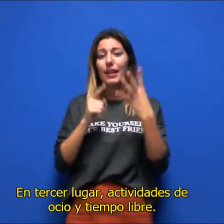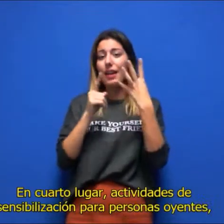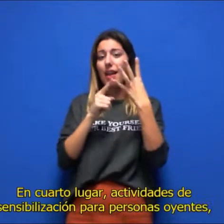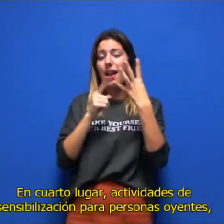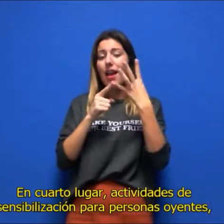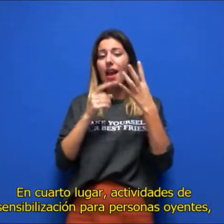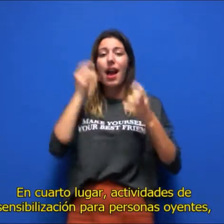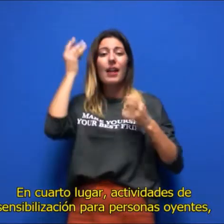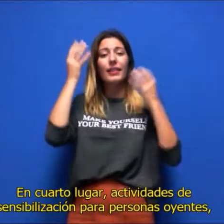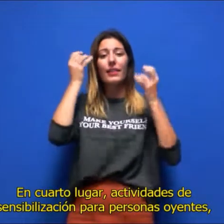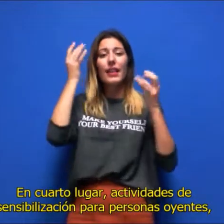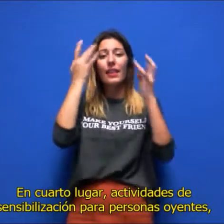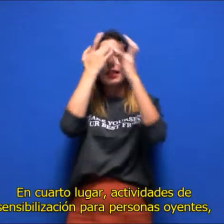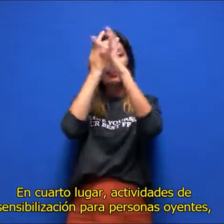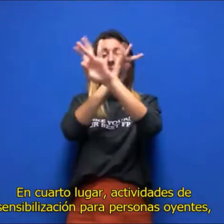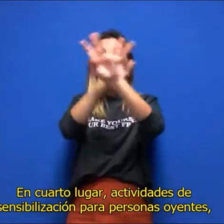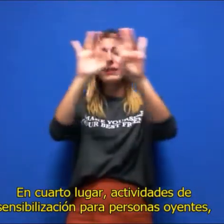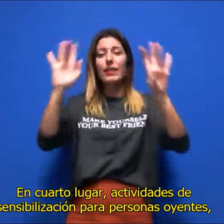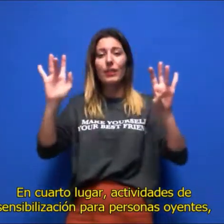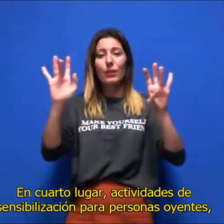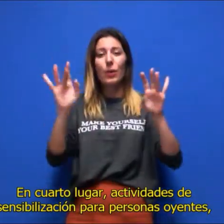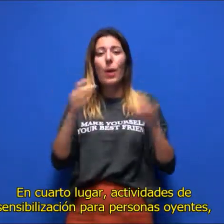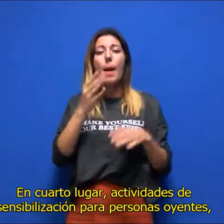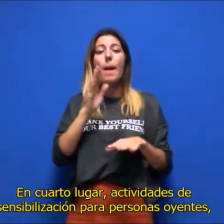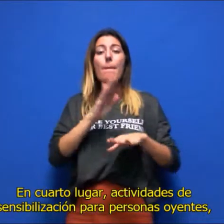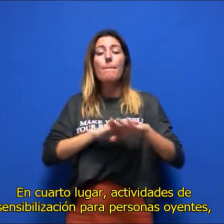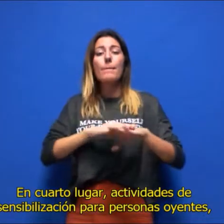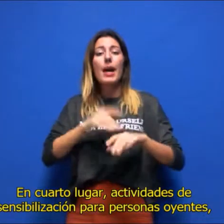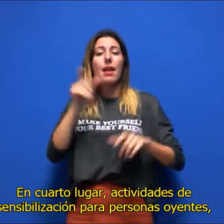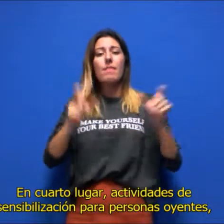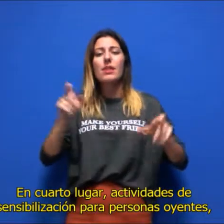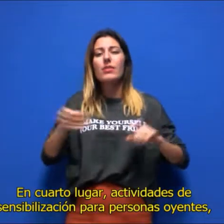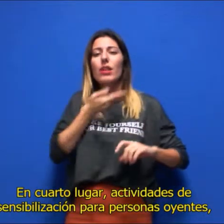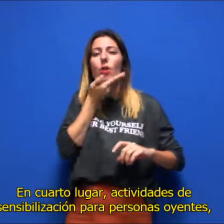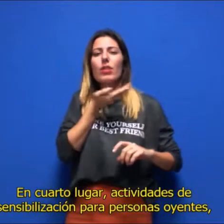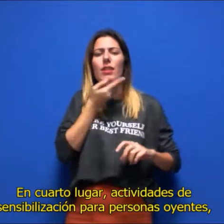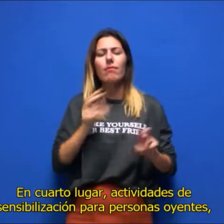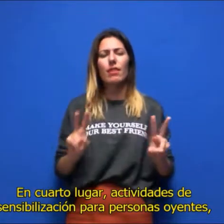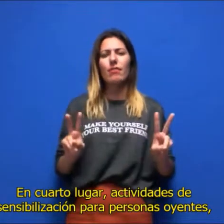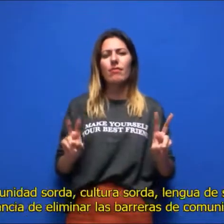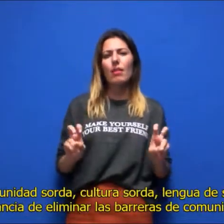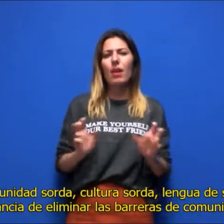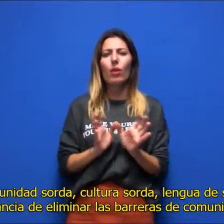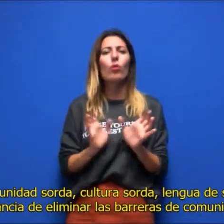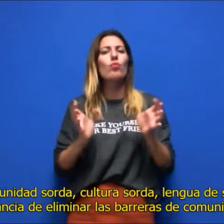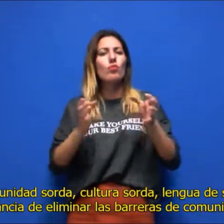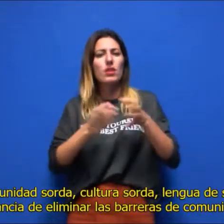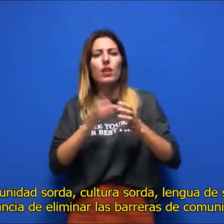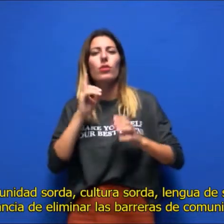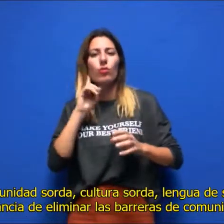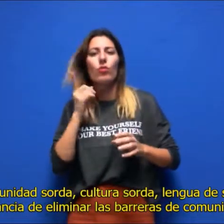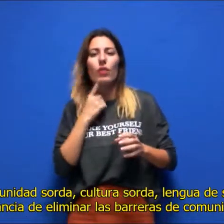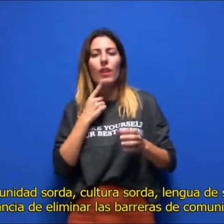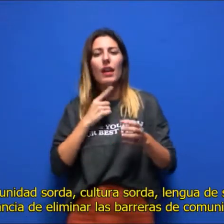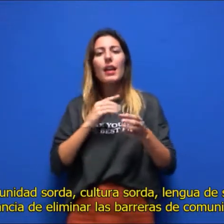En cuarto lugar, actividades de sensibilización para personas oyentes. Sobre comunidad sorda, cultura sorda,